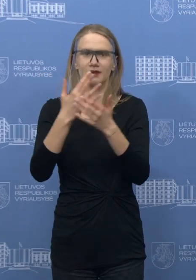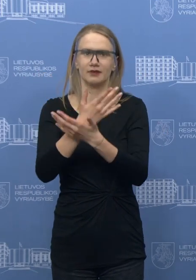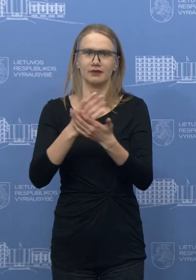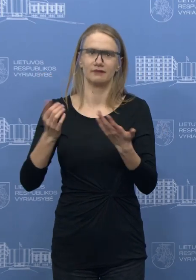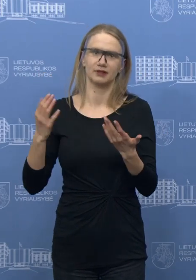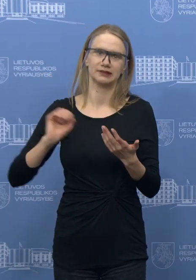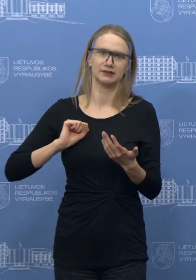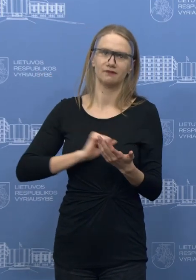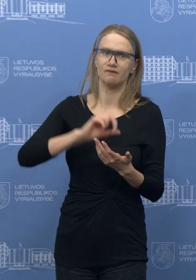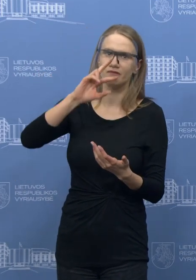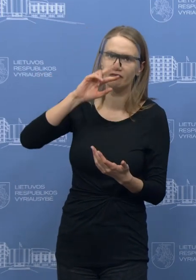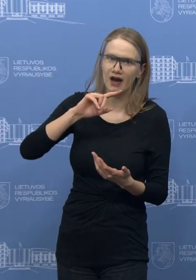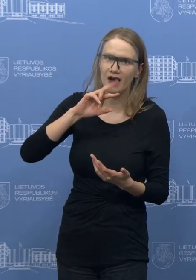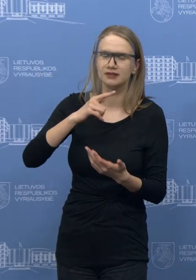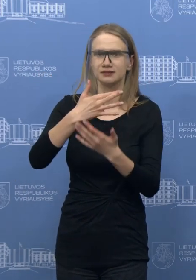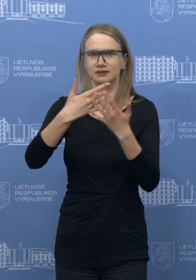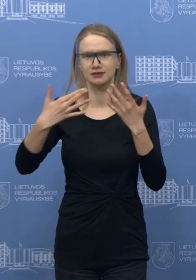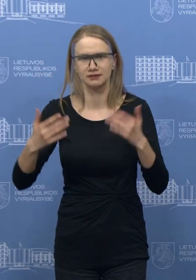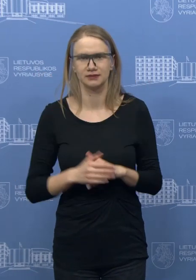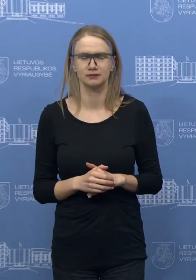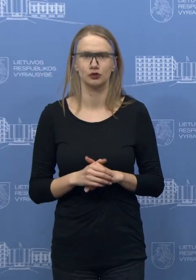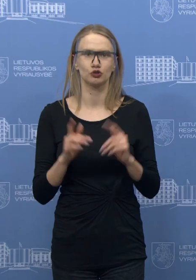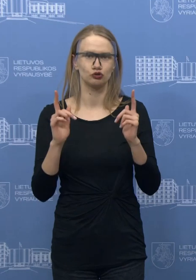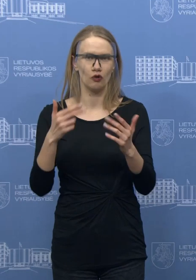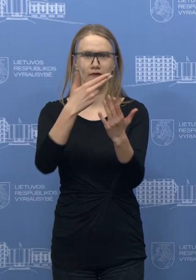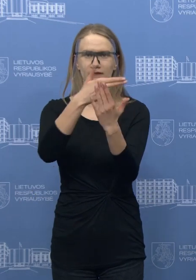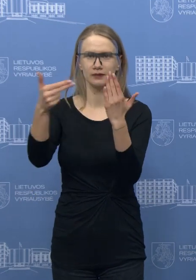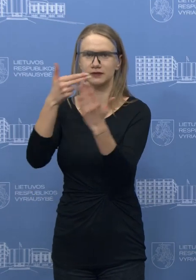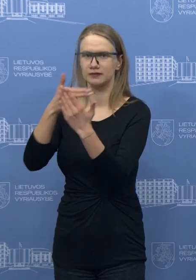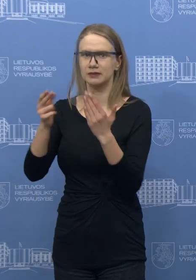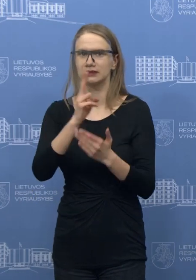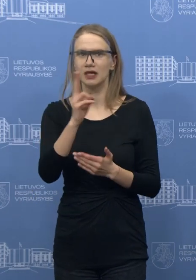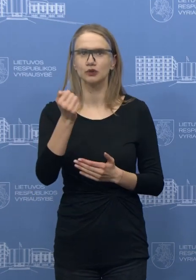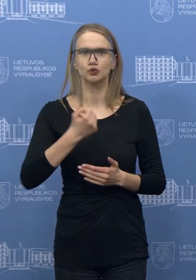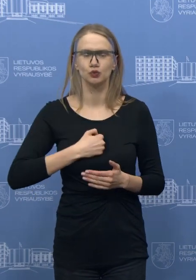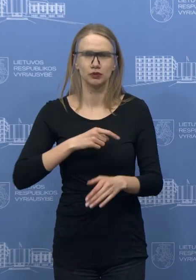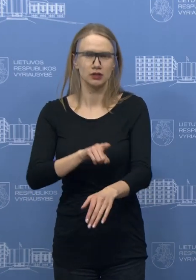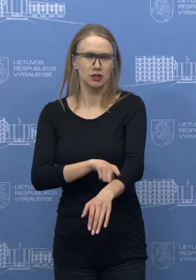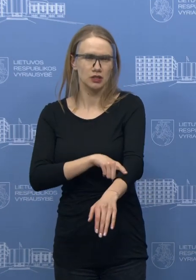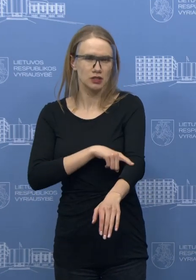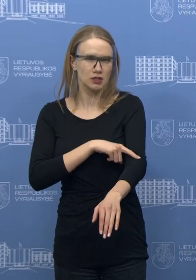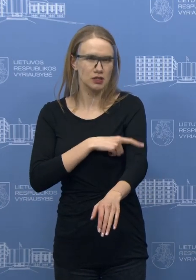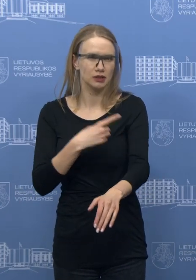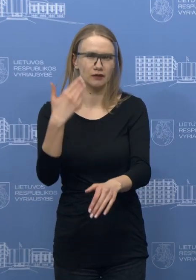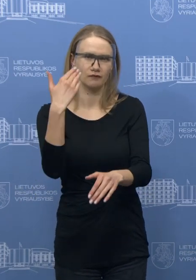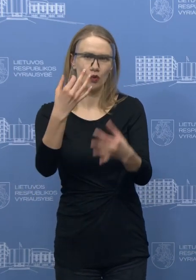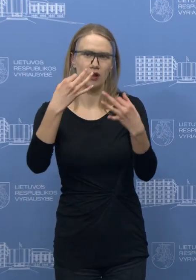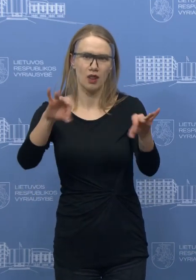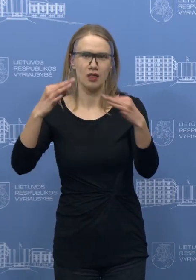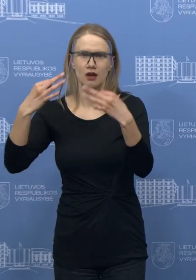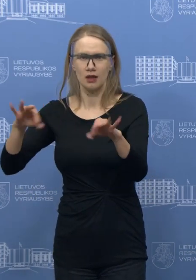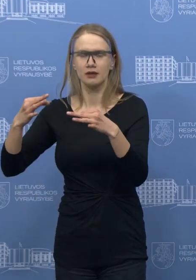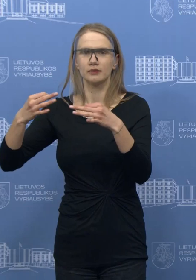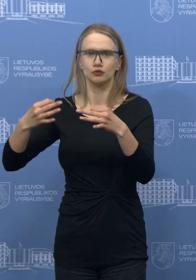Neliečia tų mūsų įmonių, kurios iš tikrųjų, turi ilgalaikęs eksporto licenzijas, medicinės garsestės mūsų